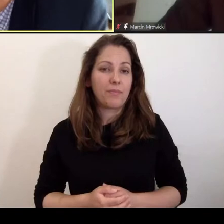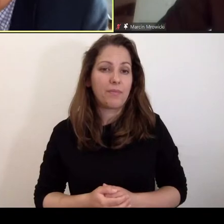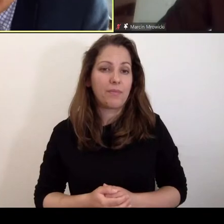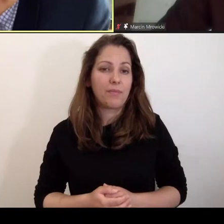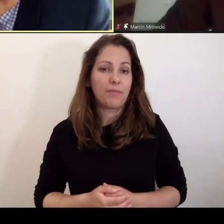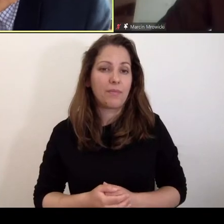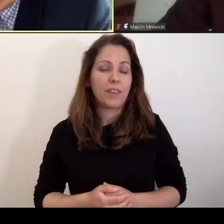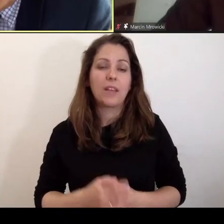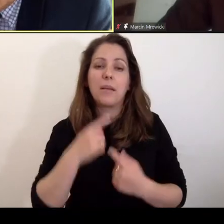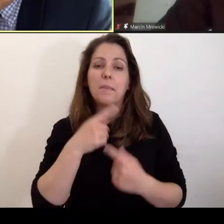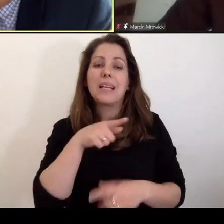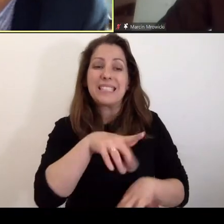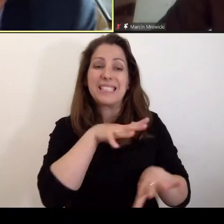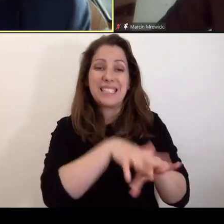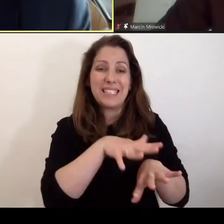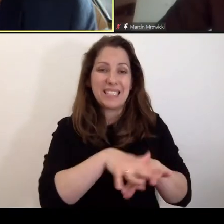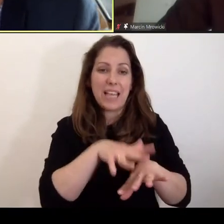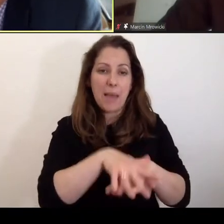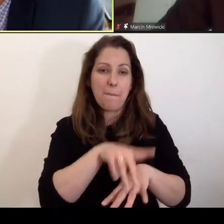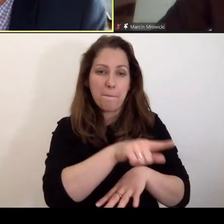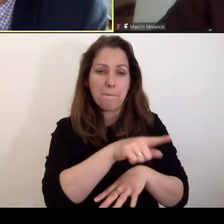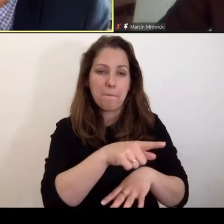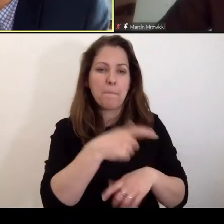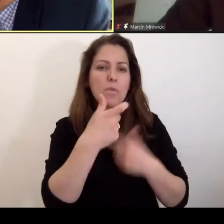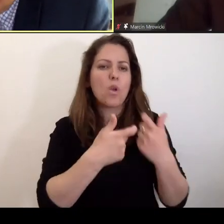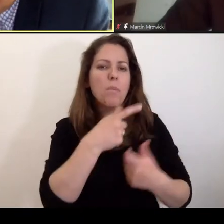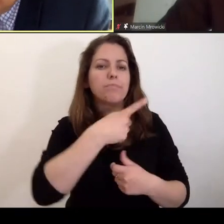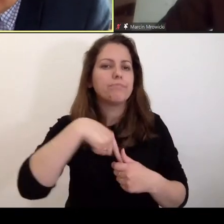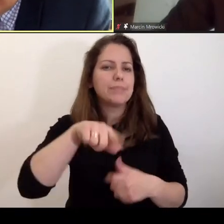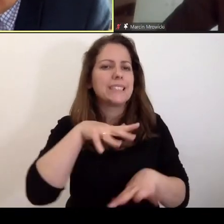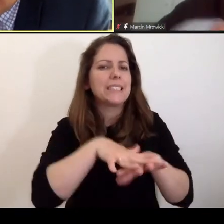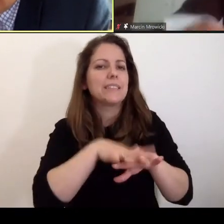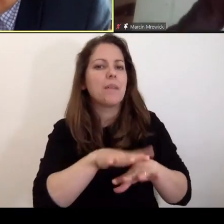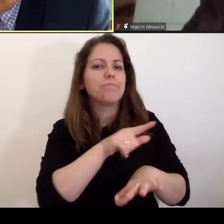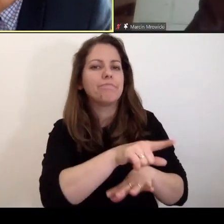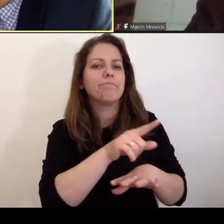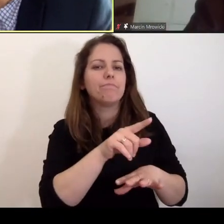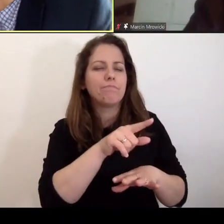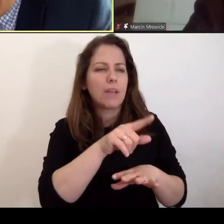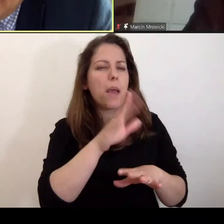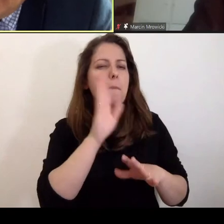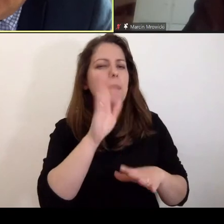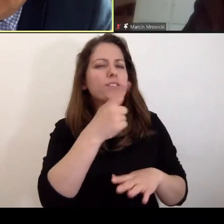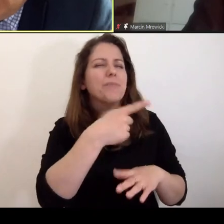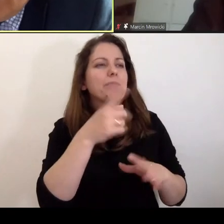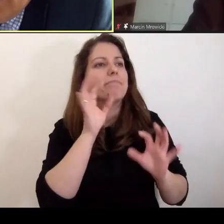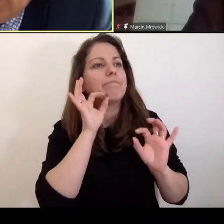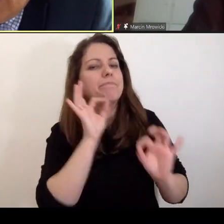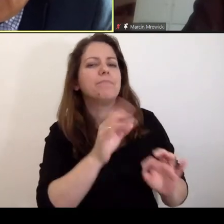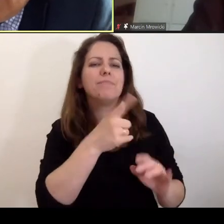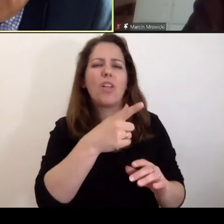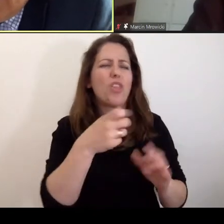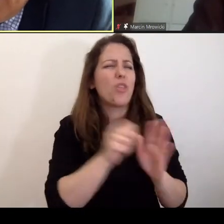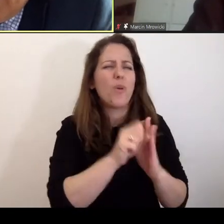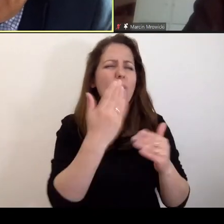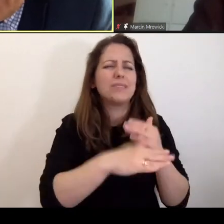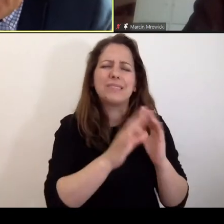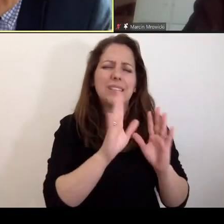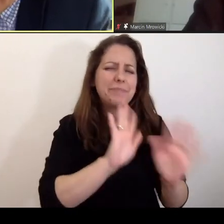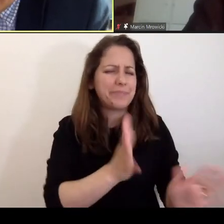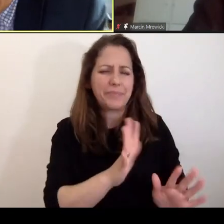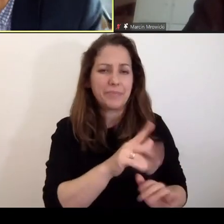oczekiwać, że ten system, w którym tak usytuowana prokuratora, będzie systemem do końca kontralektoryjnym. Otóż on nie jest taki do końca kontralektoryjny.